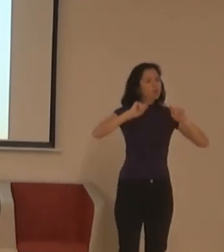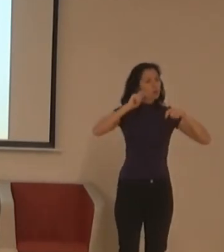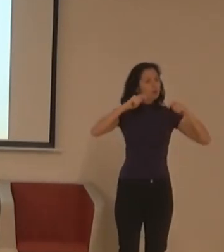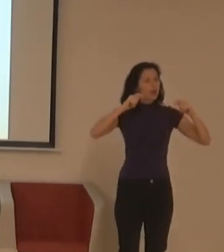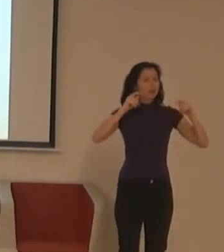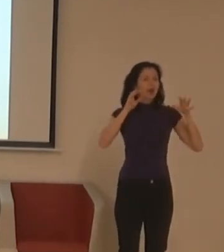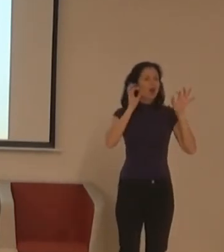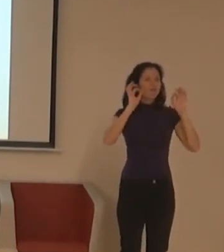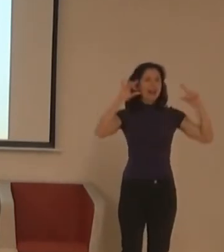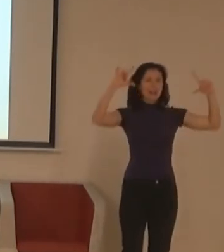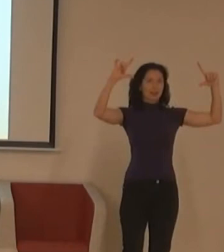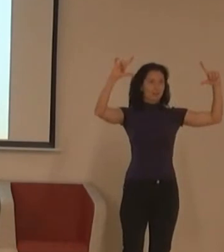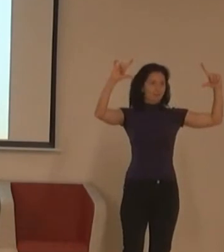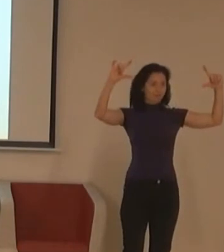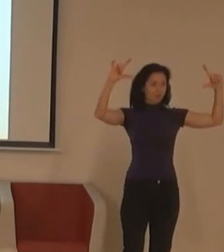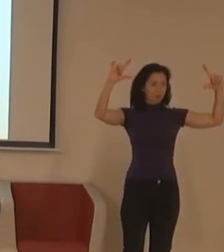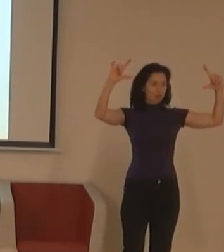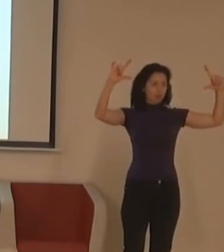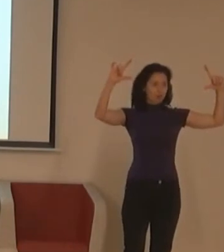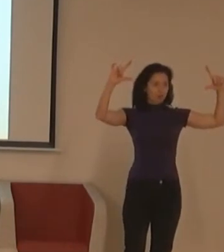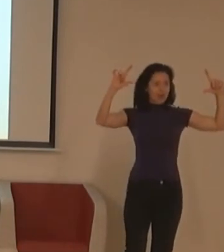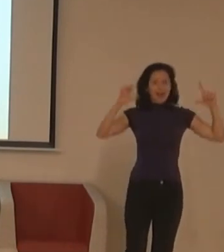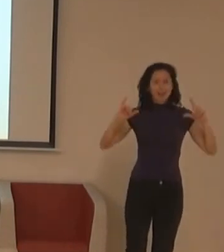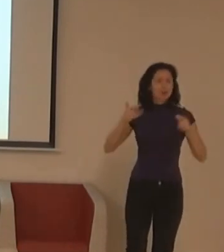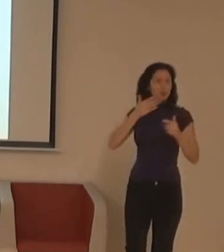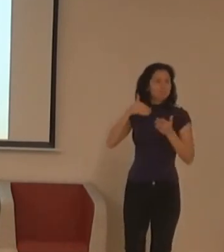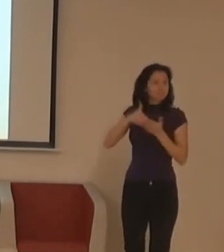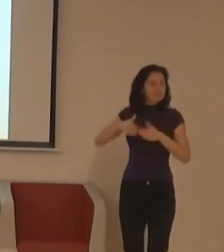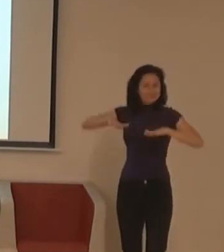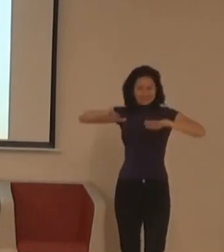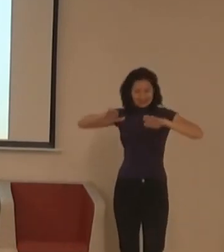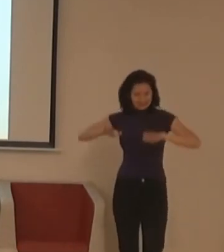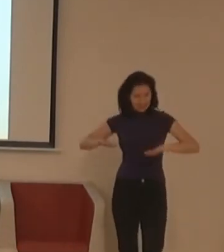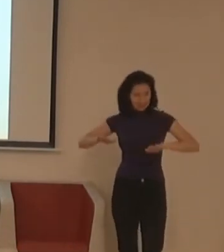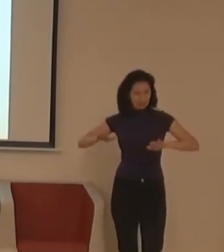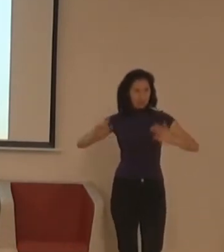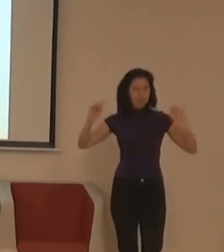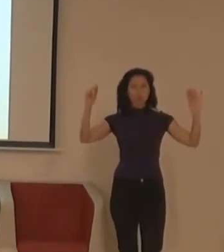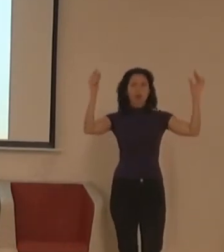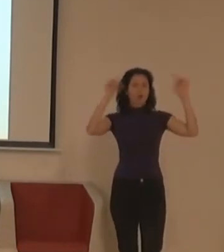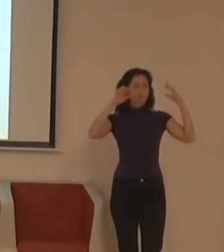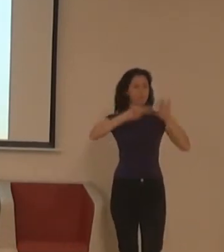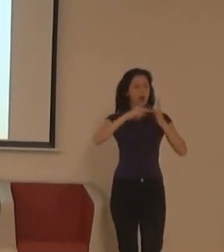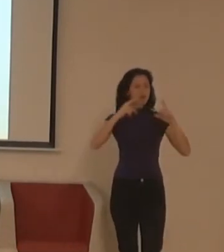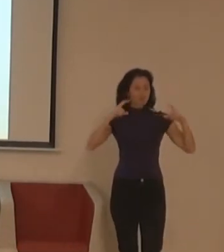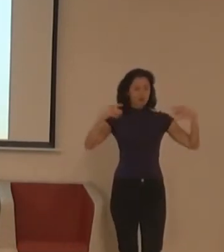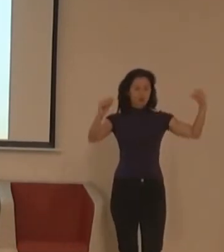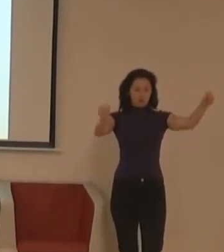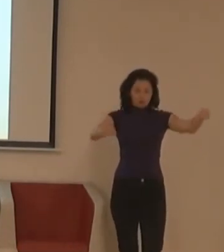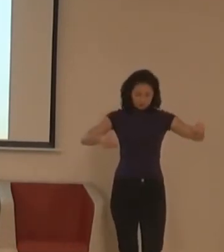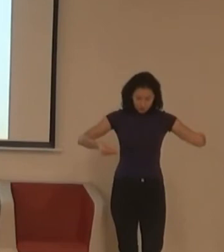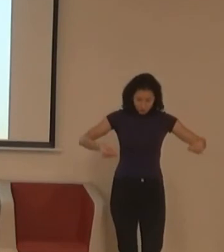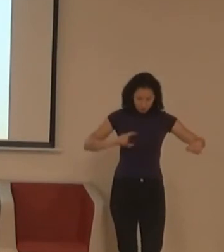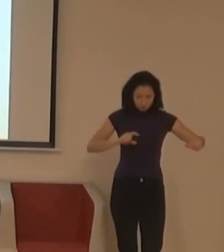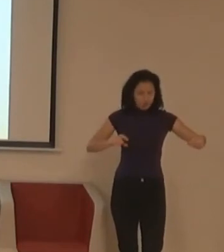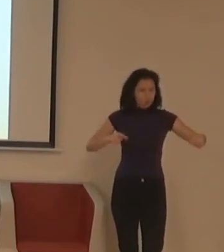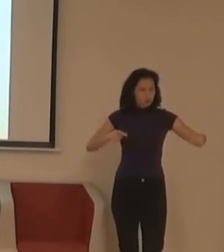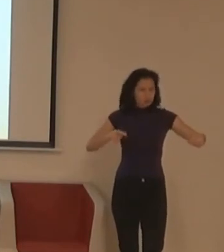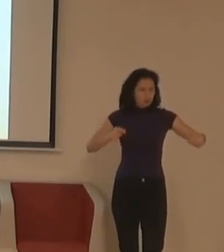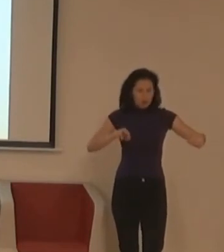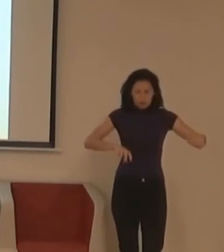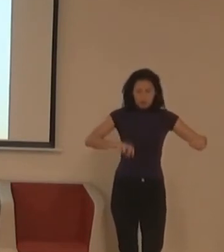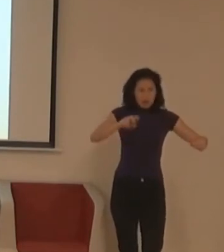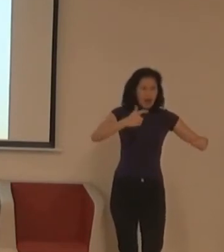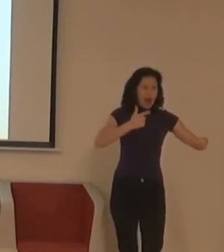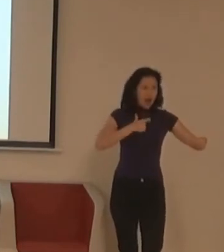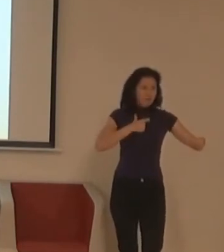vedle, ať už protože si potřebuje sednout na zelenou stroličku, nebo protože je na vozajku, nebo protože se prostě nechce hrabat na schudky a podívat se